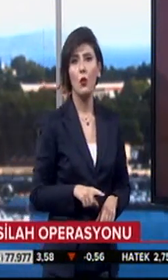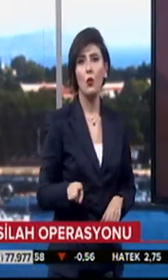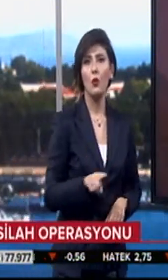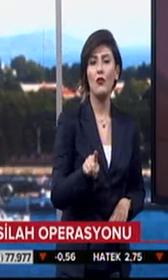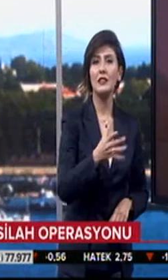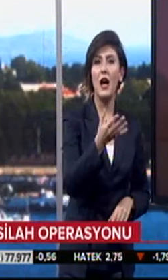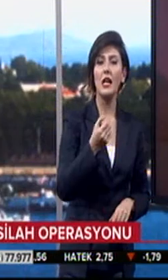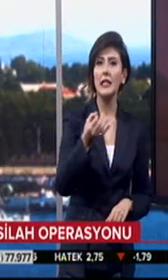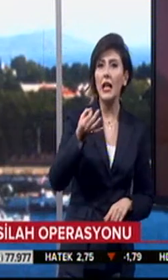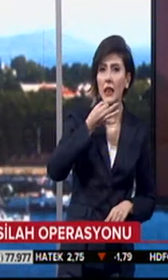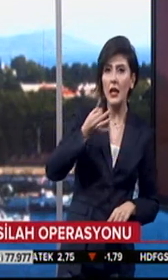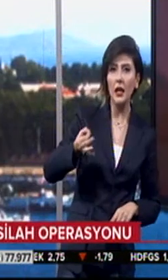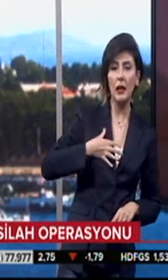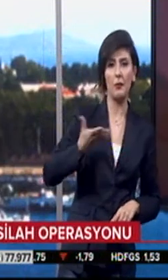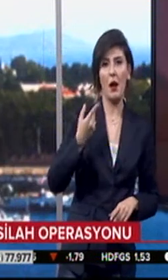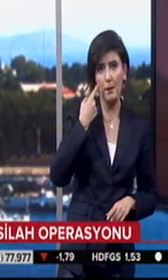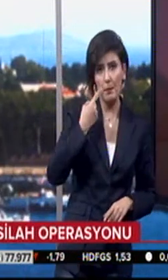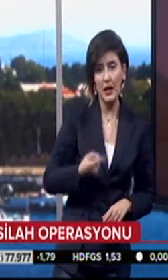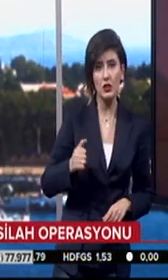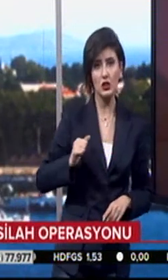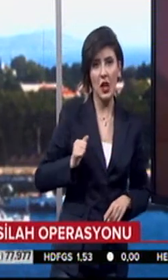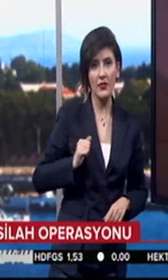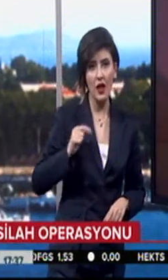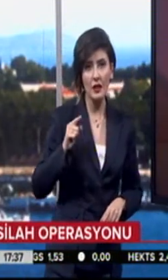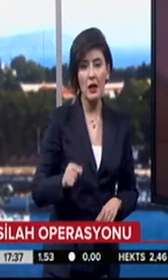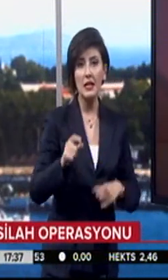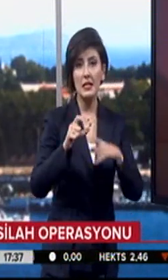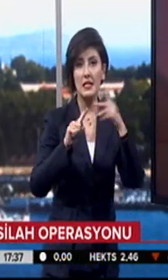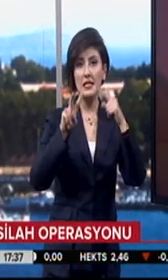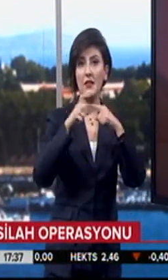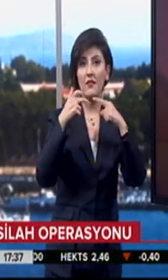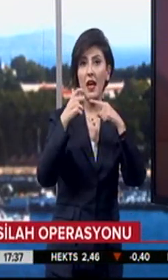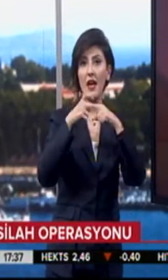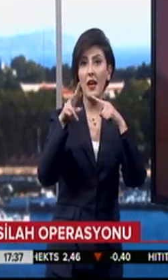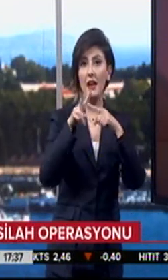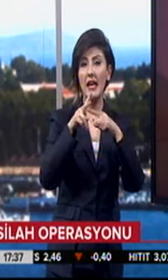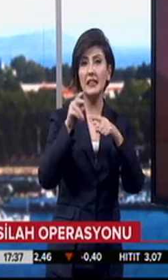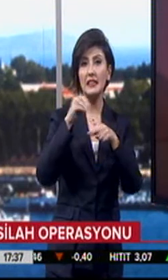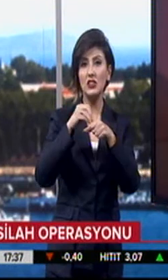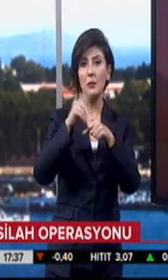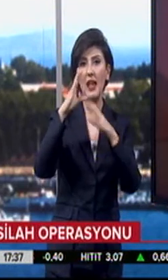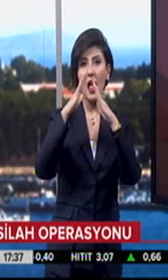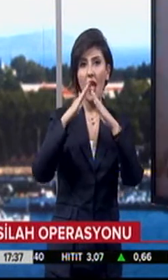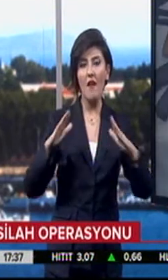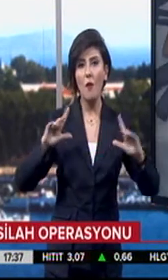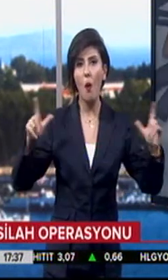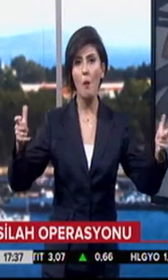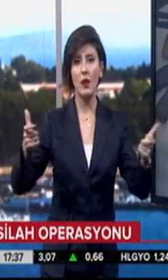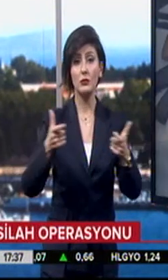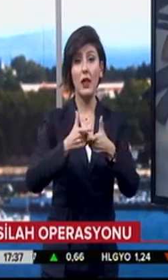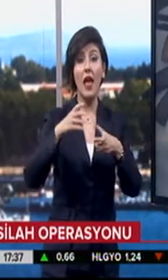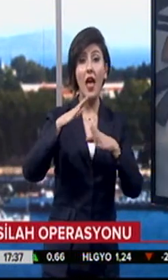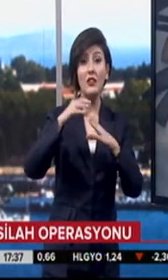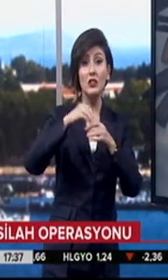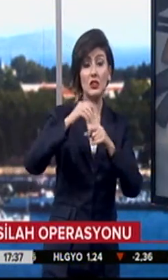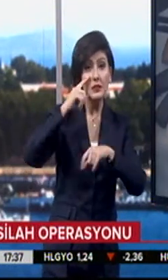Şanlıurfa'da alınan ihbarı değerlendiren jandarma ekipleri Siverek ilçesinde bir eve operasyon düzenledi. Evde